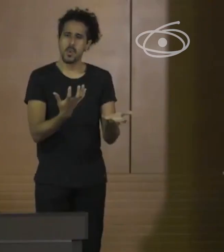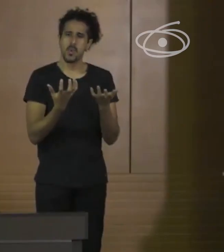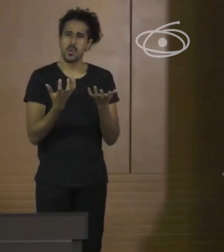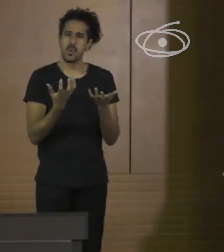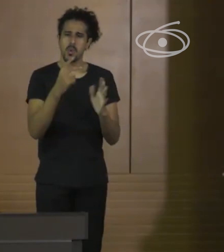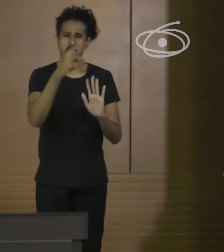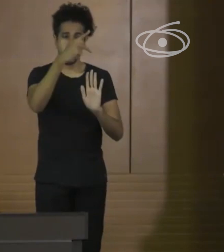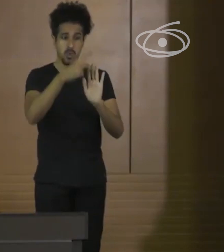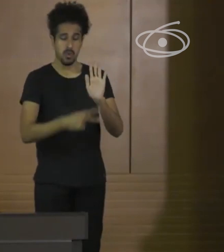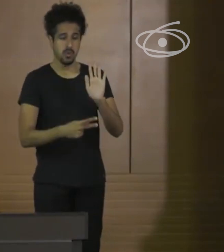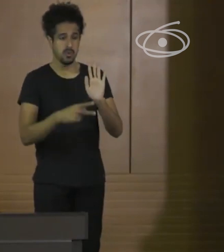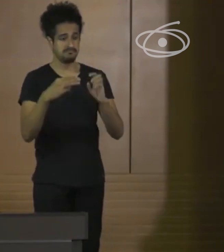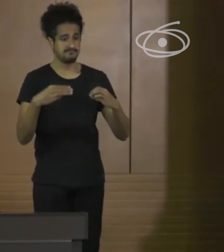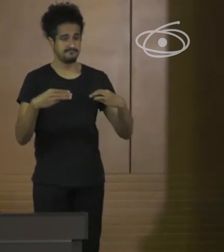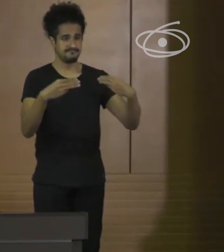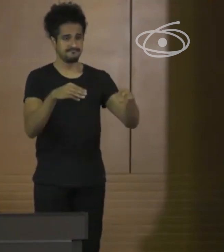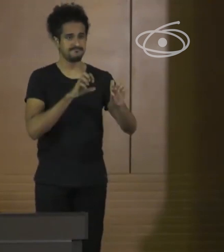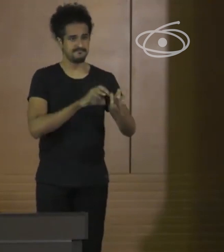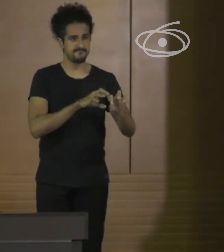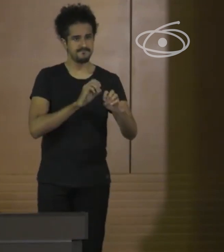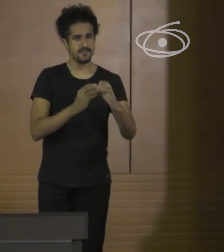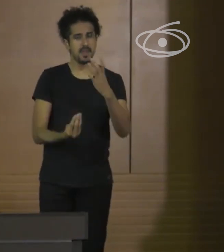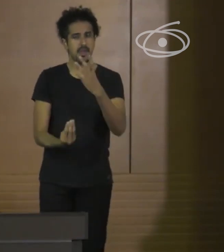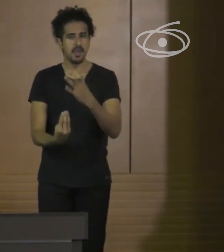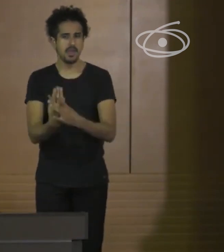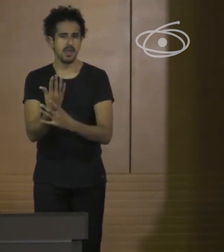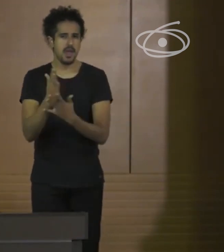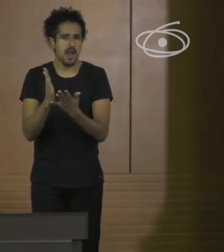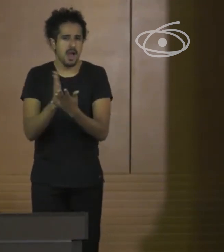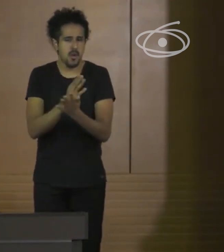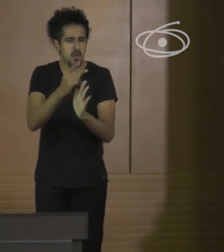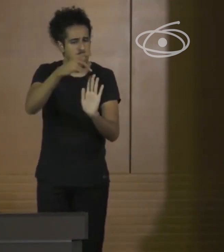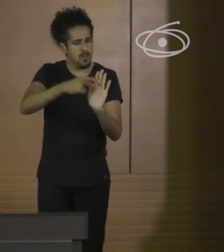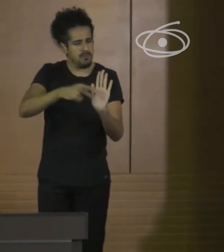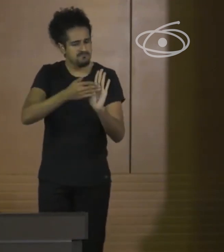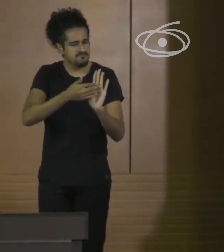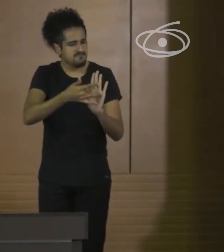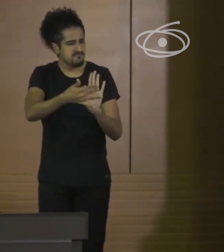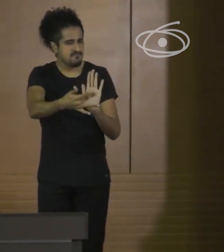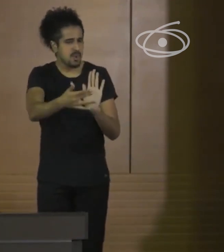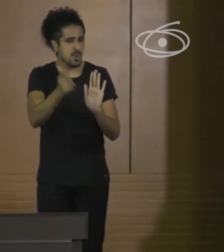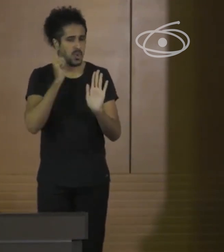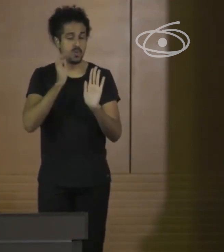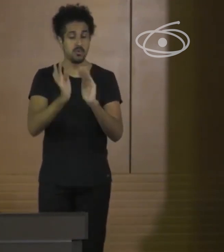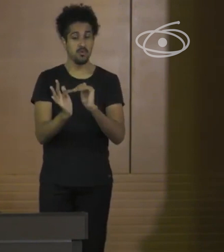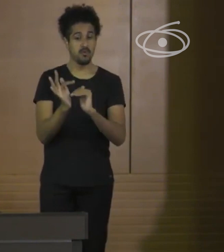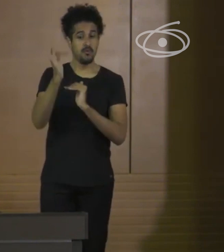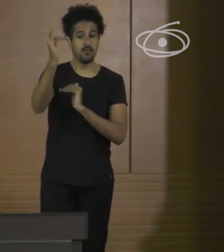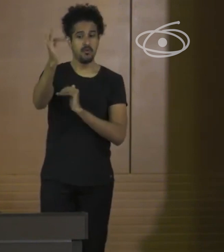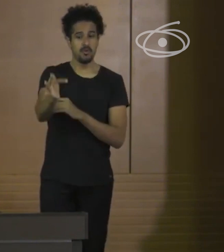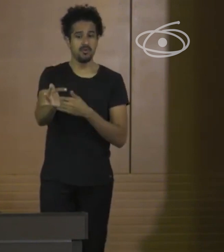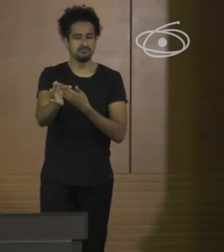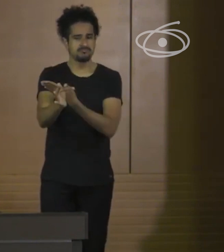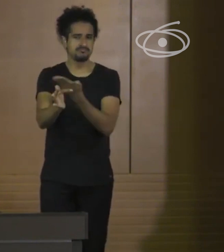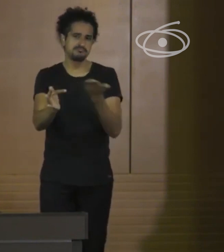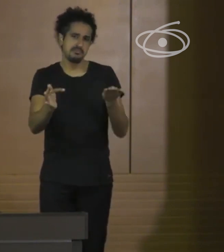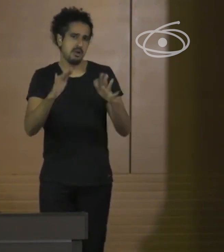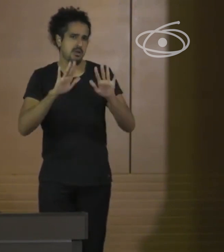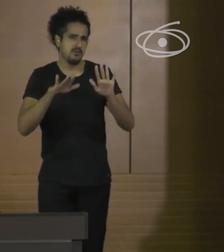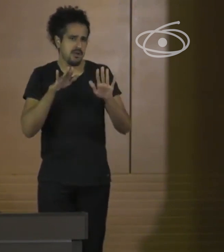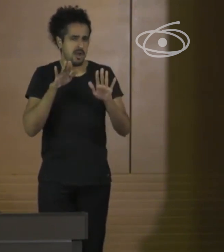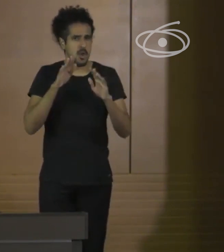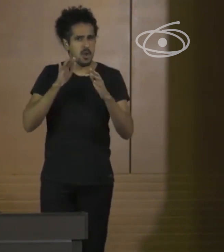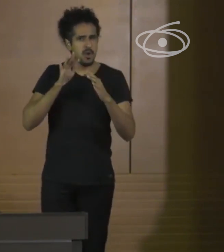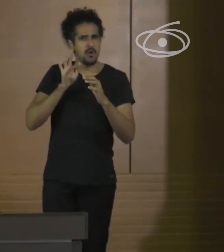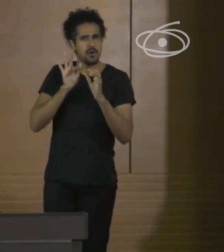iniciativa do MEC, é lançar algumas sementes para que, num futuro próximo, talvez não tão